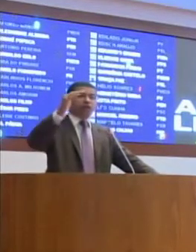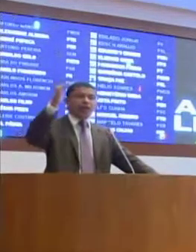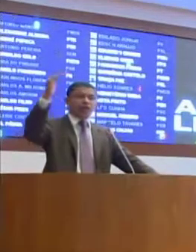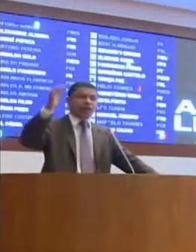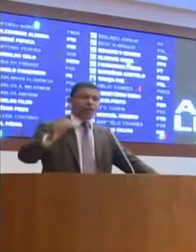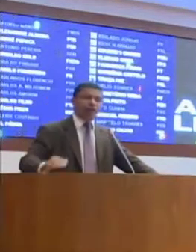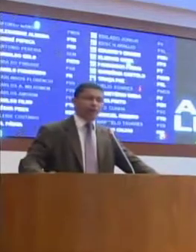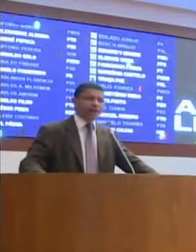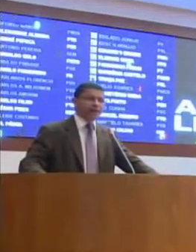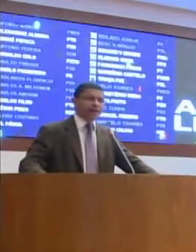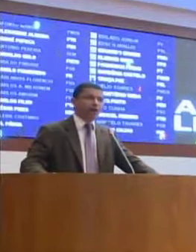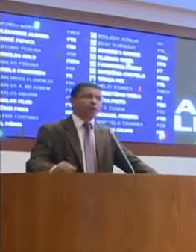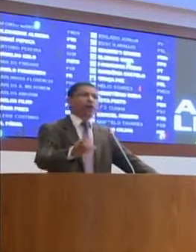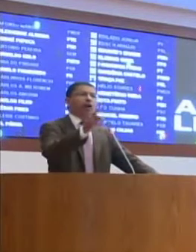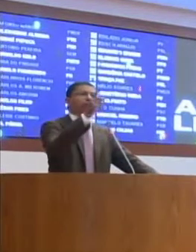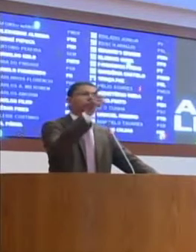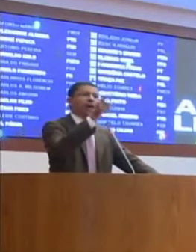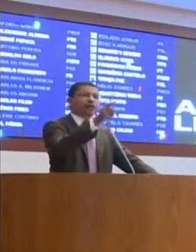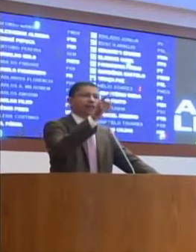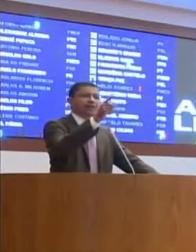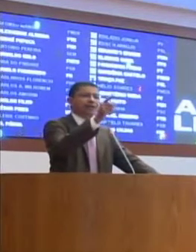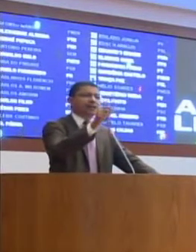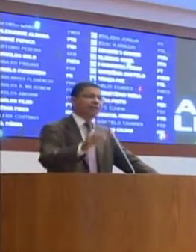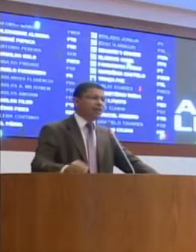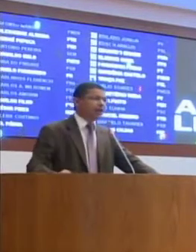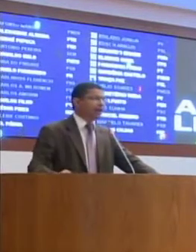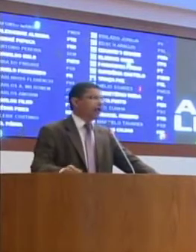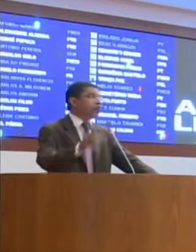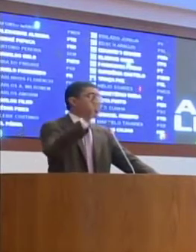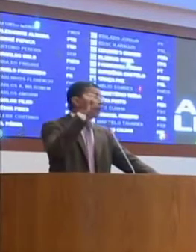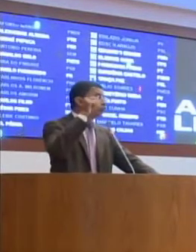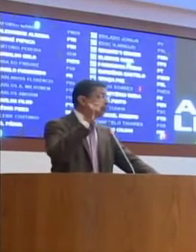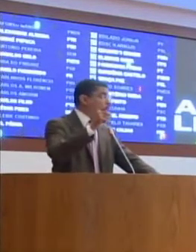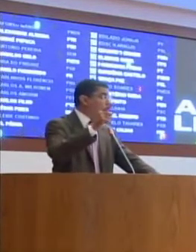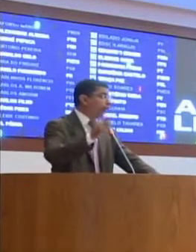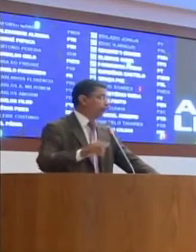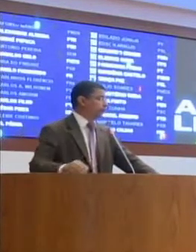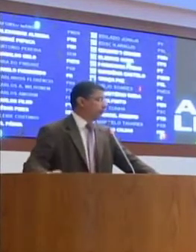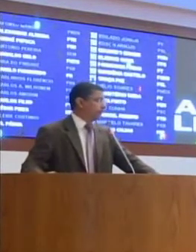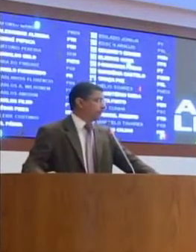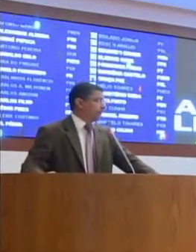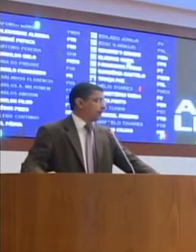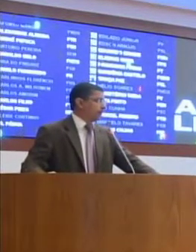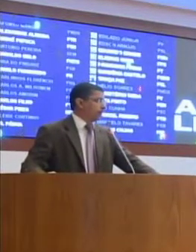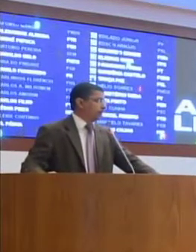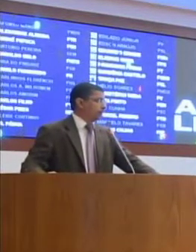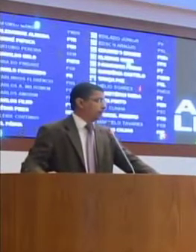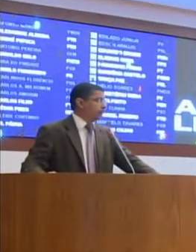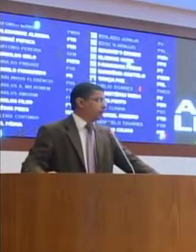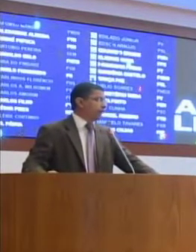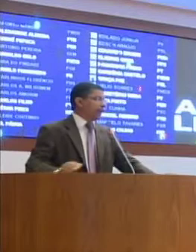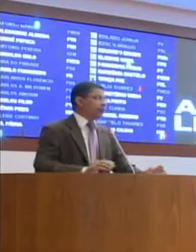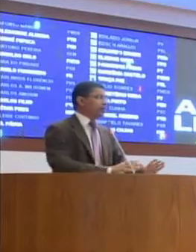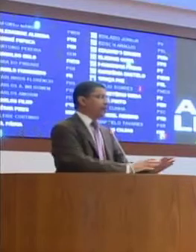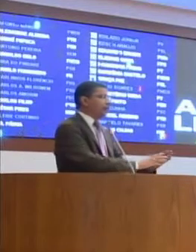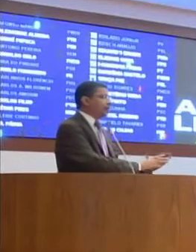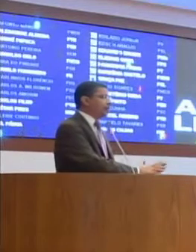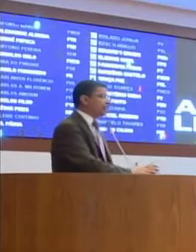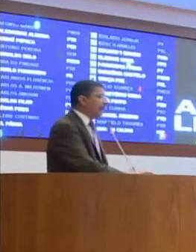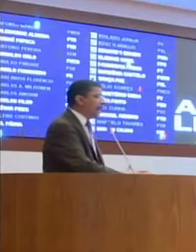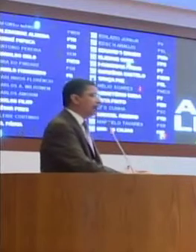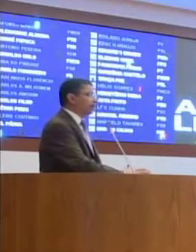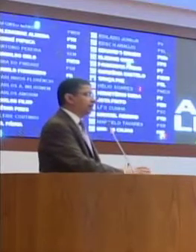encontrar jeitos e formas, porque é um direito da cidadania, é um direito do povo. Não queremos